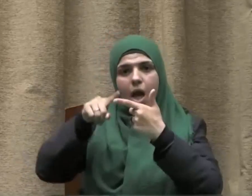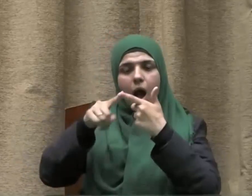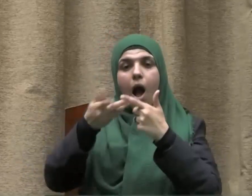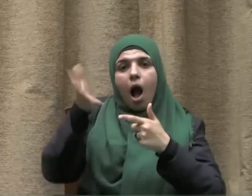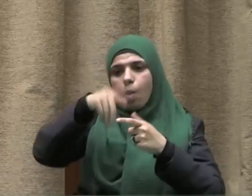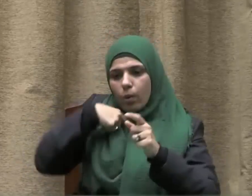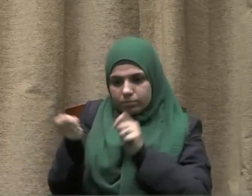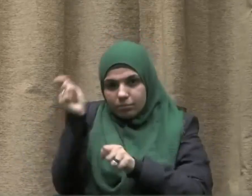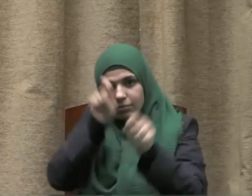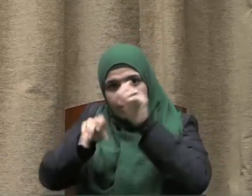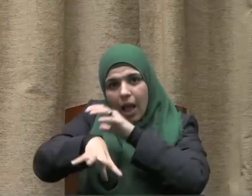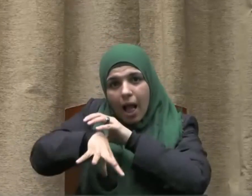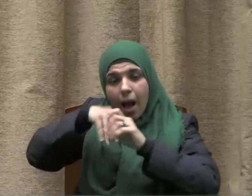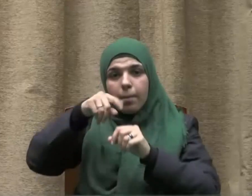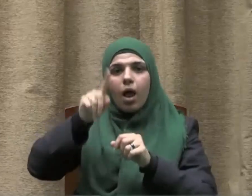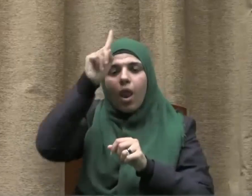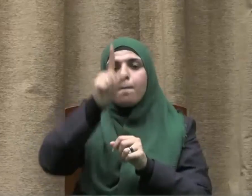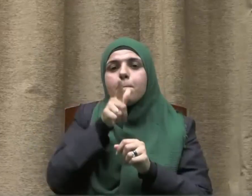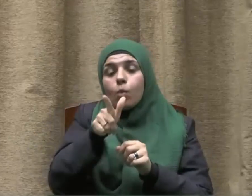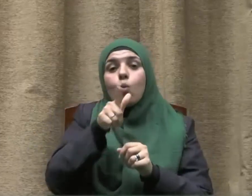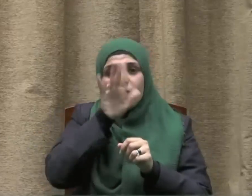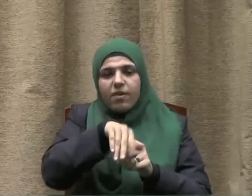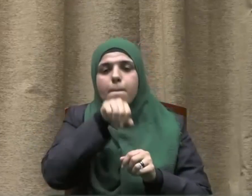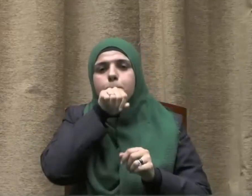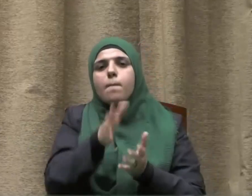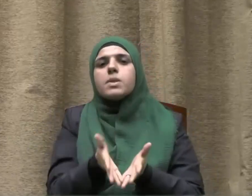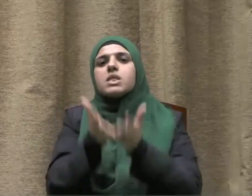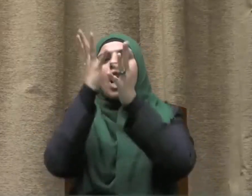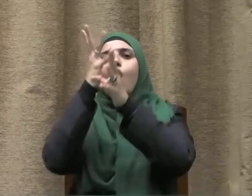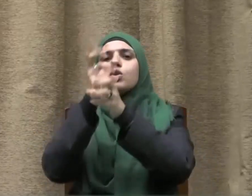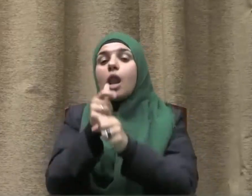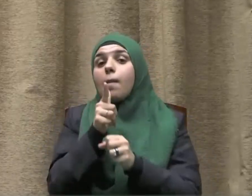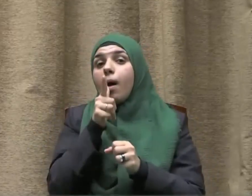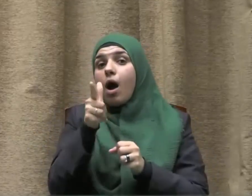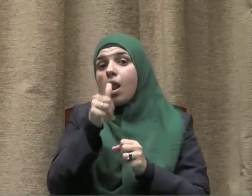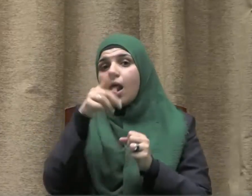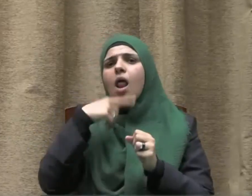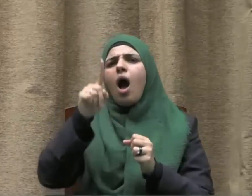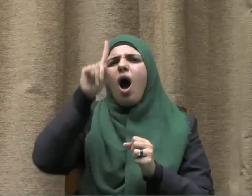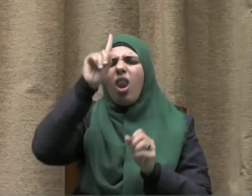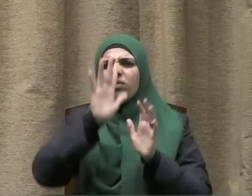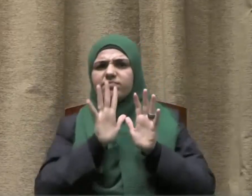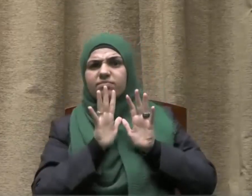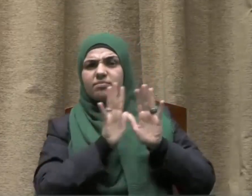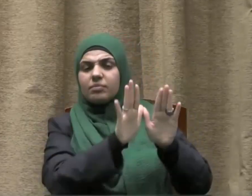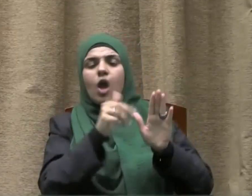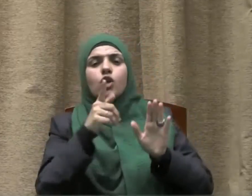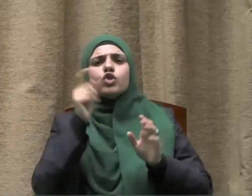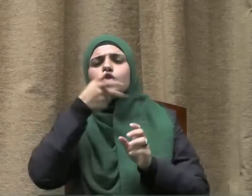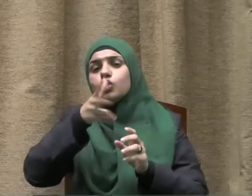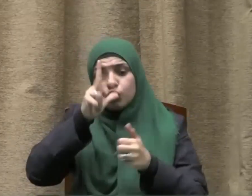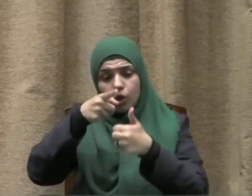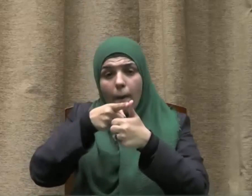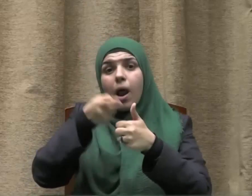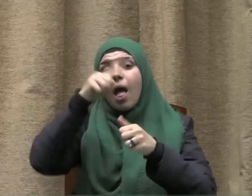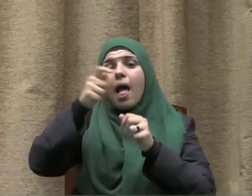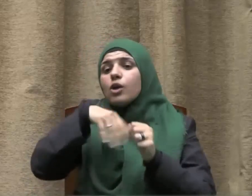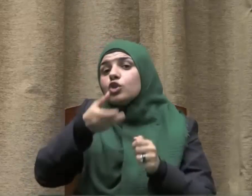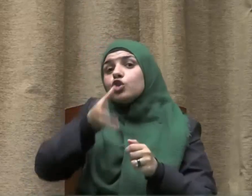أو صانعا يقول نبينا صلى الله عليه وسلم لعن الله الخمر وشاربها